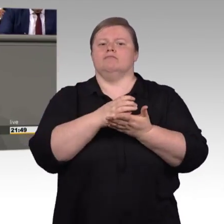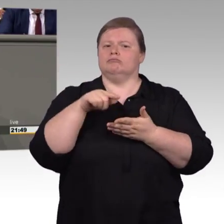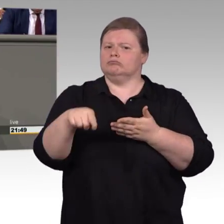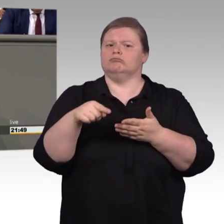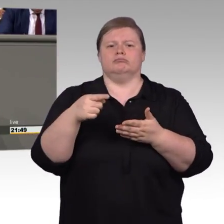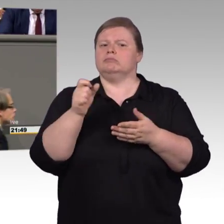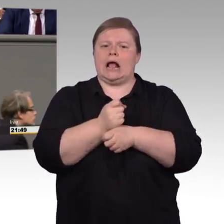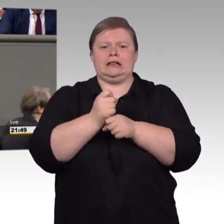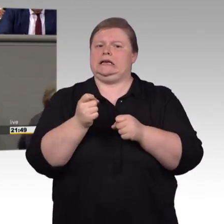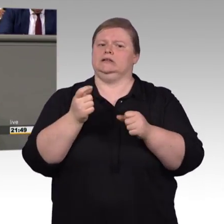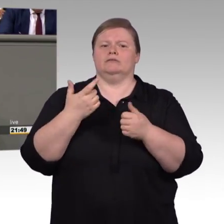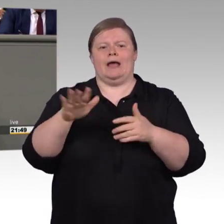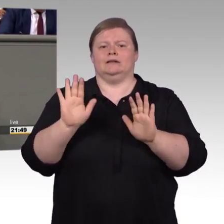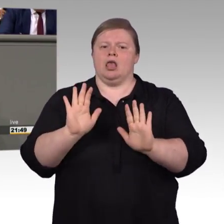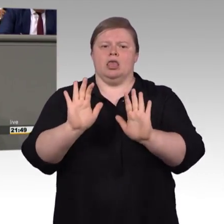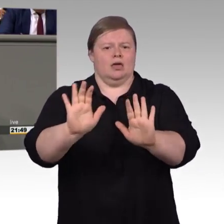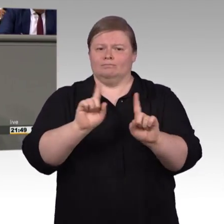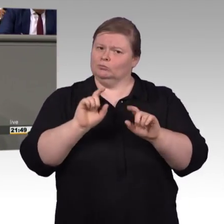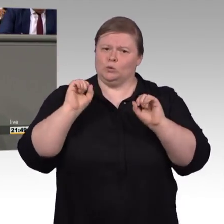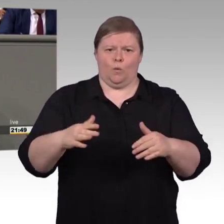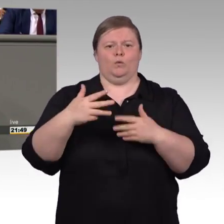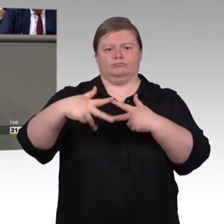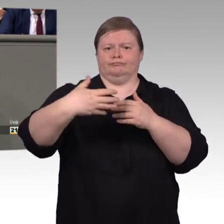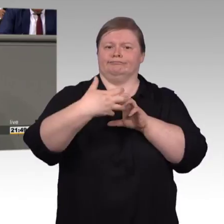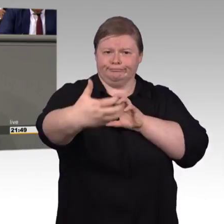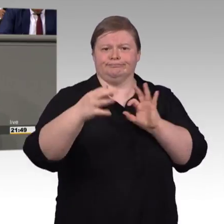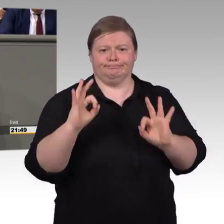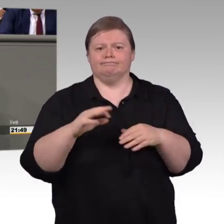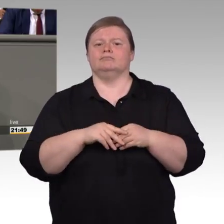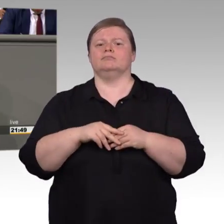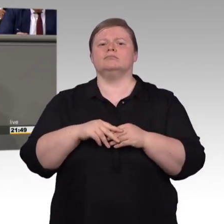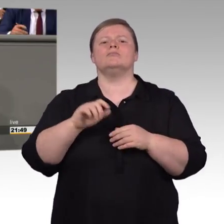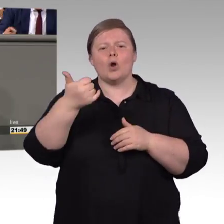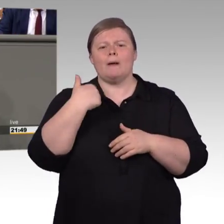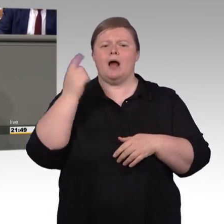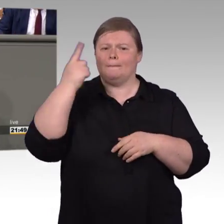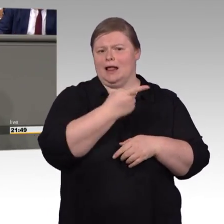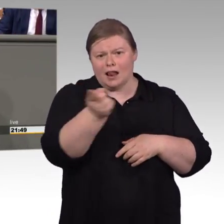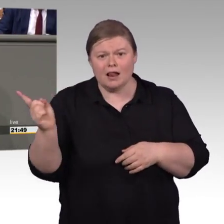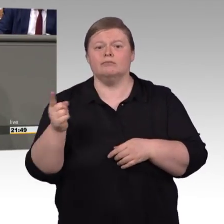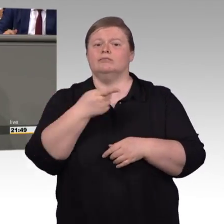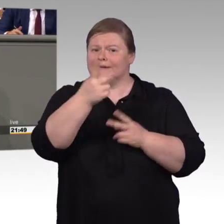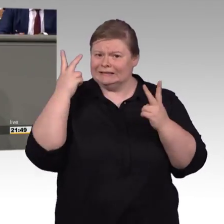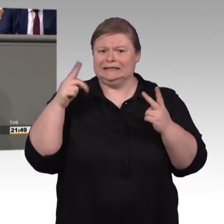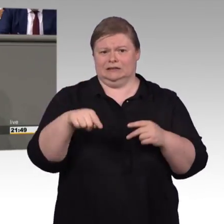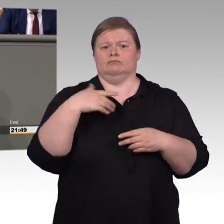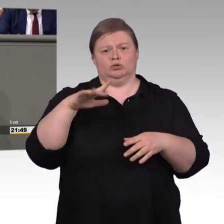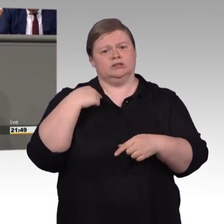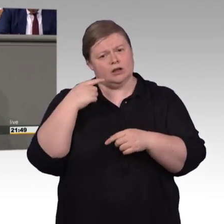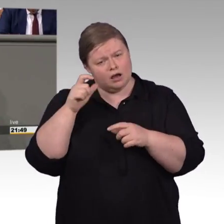assistierte Ausbildung um zwei Ausbildungsjahrgänge, um dieses Instrument anschließend besser evaluieren zu können. Wir